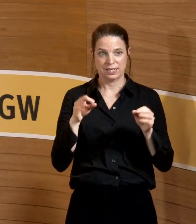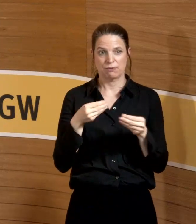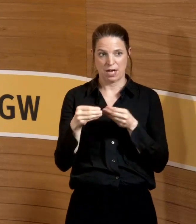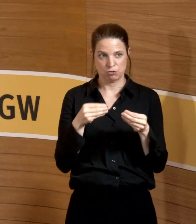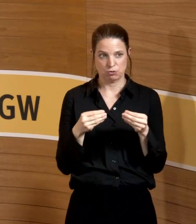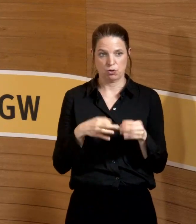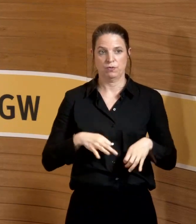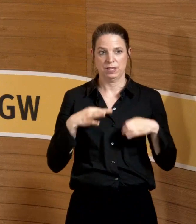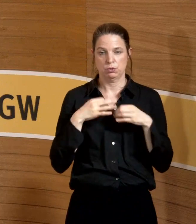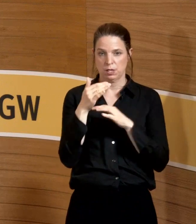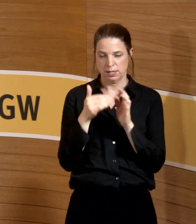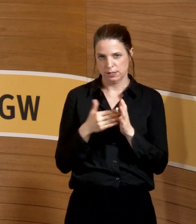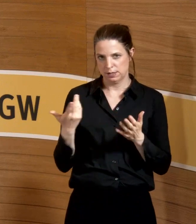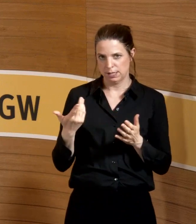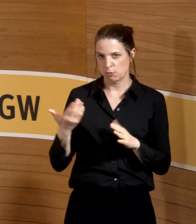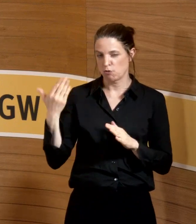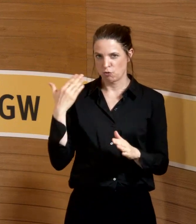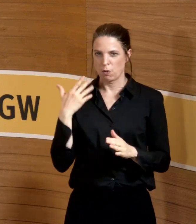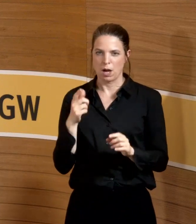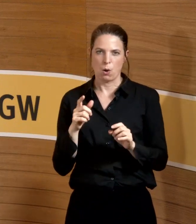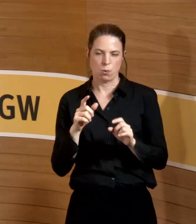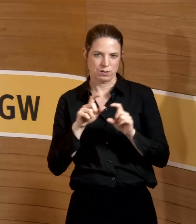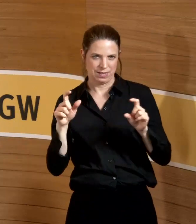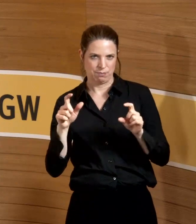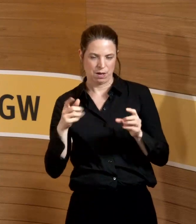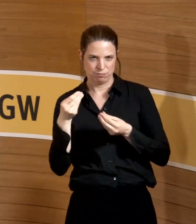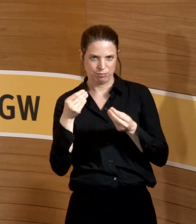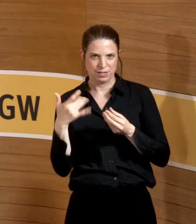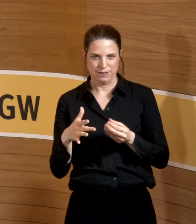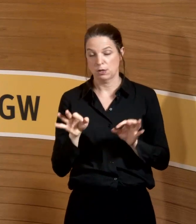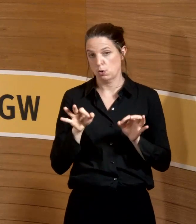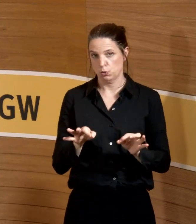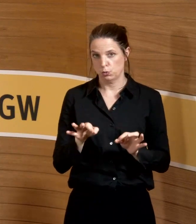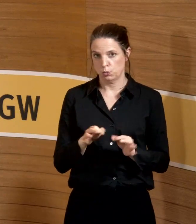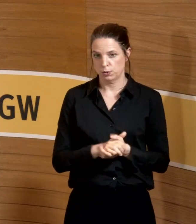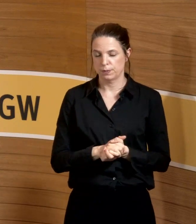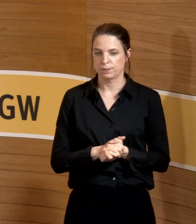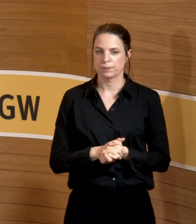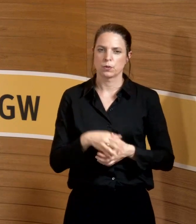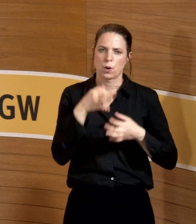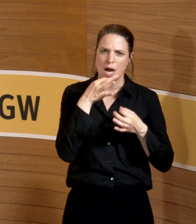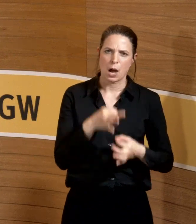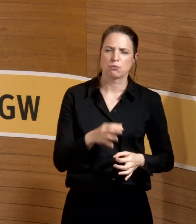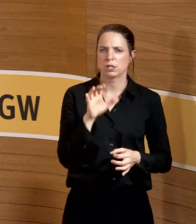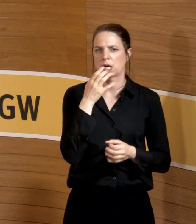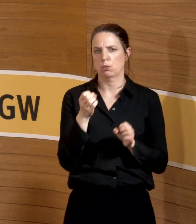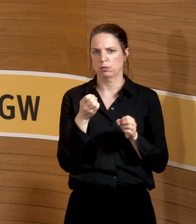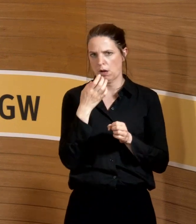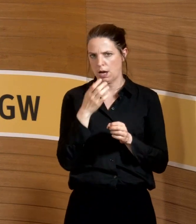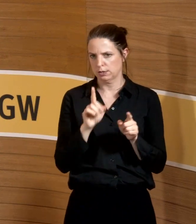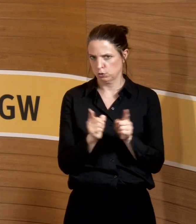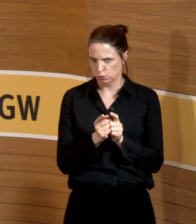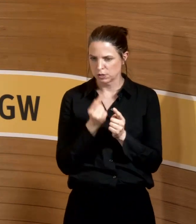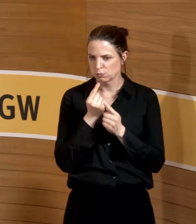es vorhin eine Session auch gerade, deswegen ist das ganz gut. Ich habe es auch nicht so ganz so ausführlich. Narkosegase hatten wir schon kurz